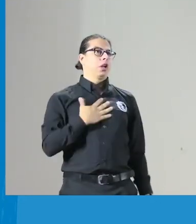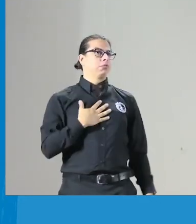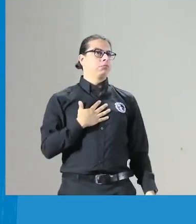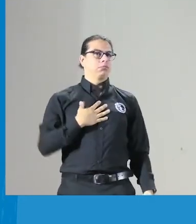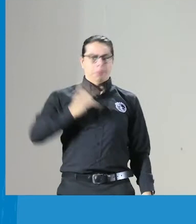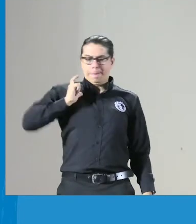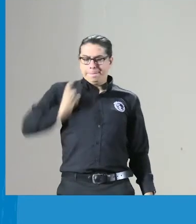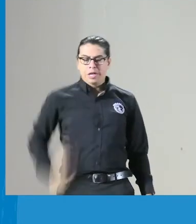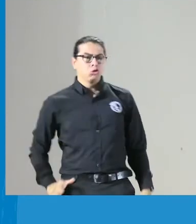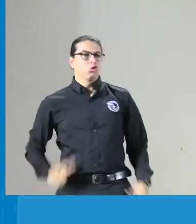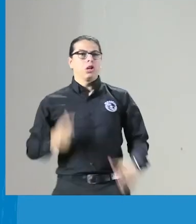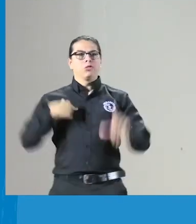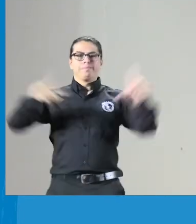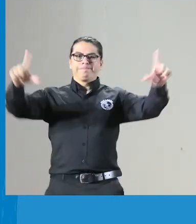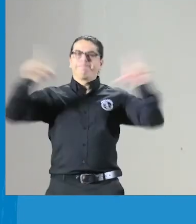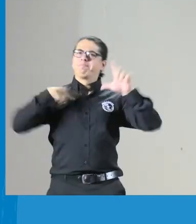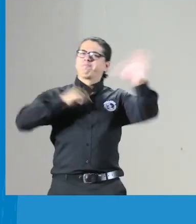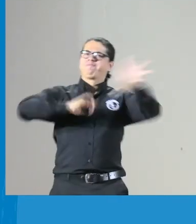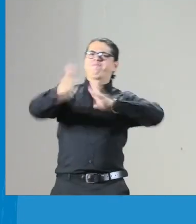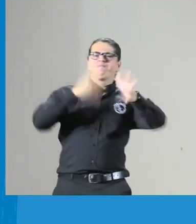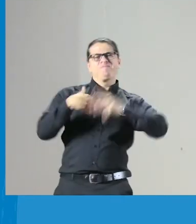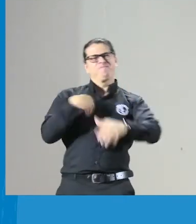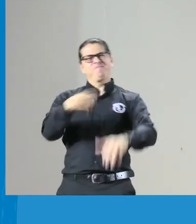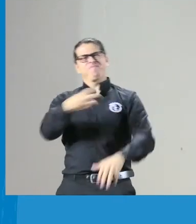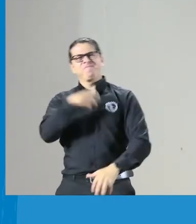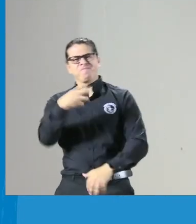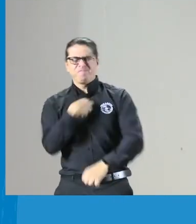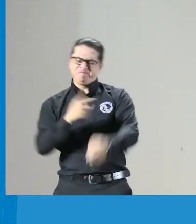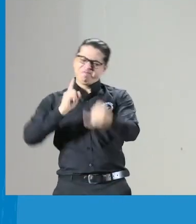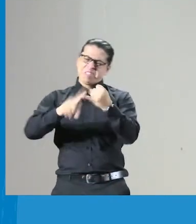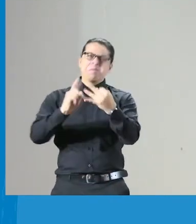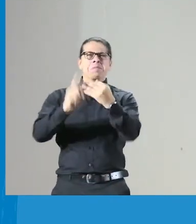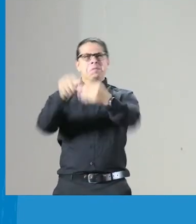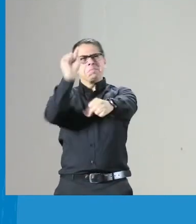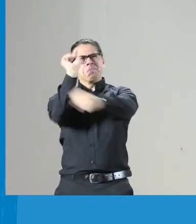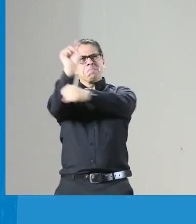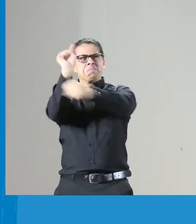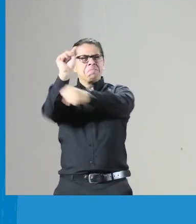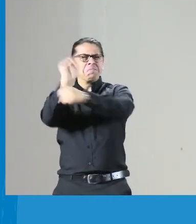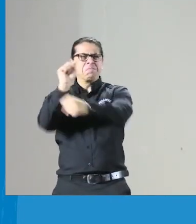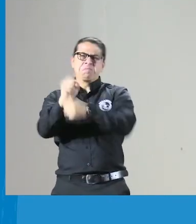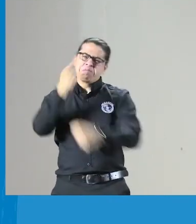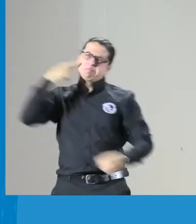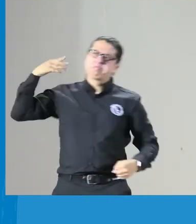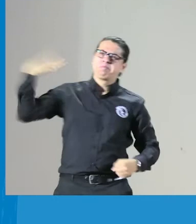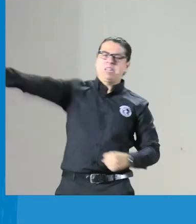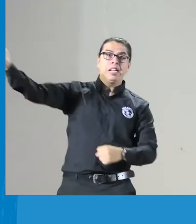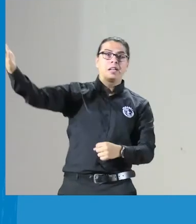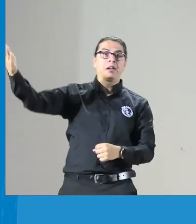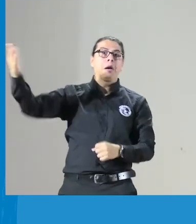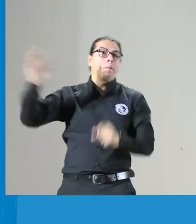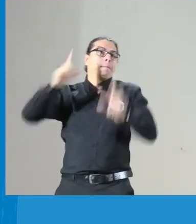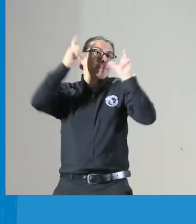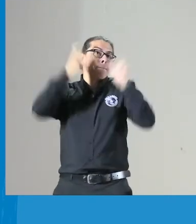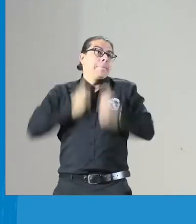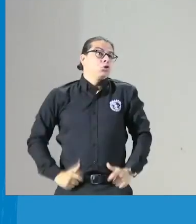se avisó de pronto en los perfiles personales, de pronto, todas las quejas que se hacen